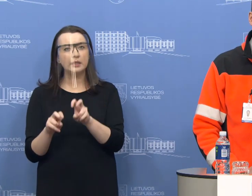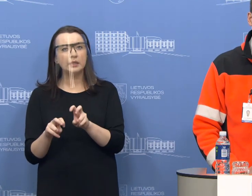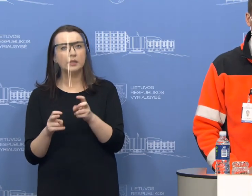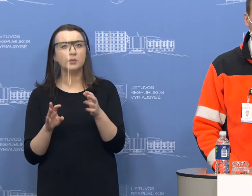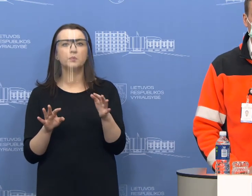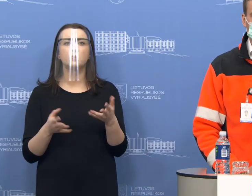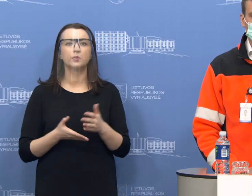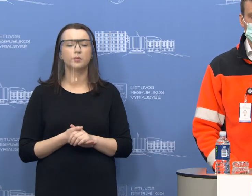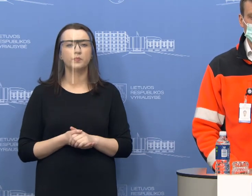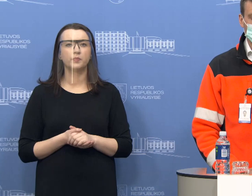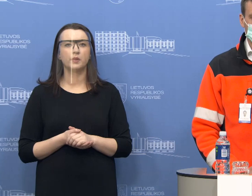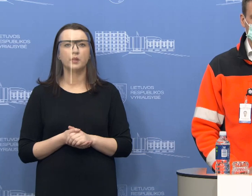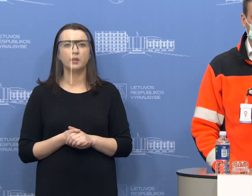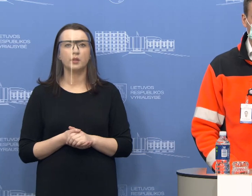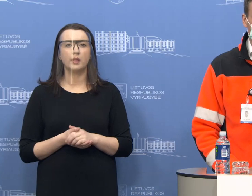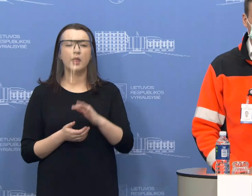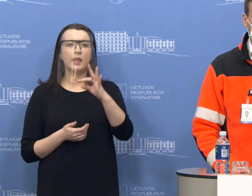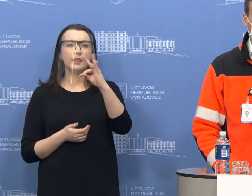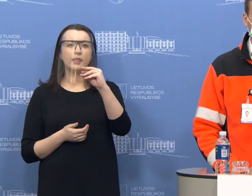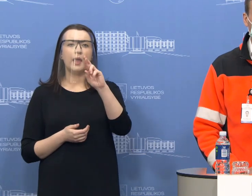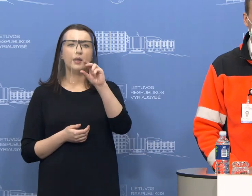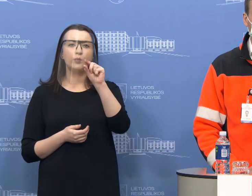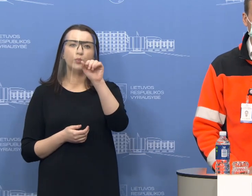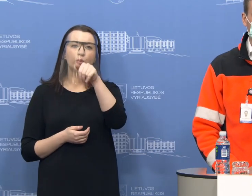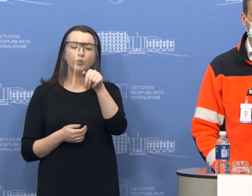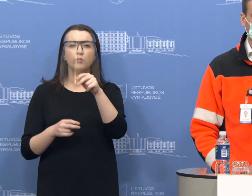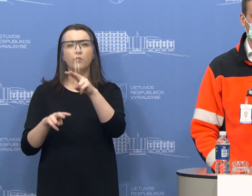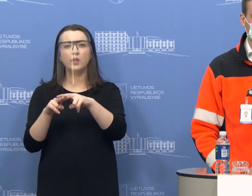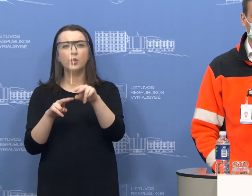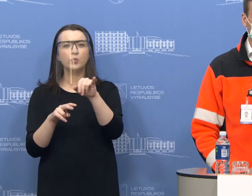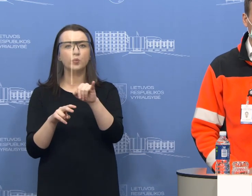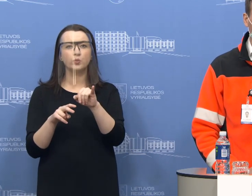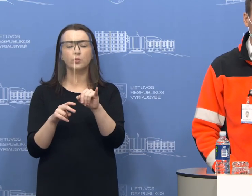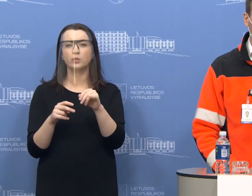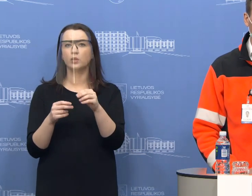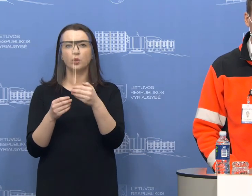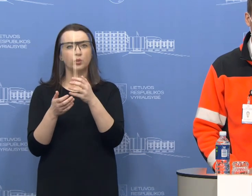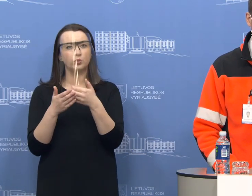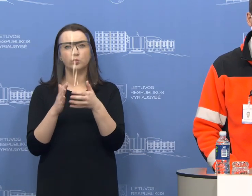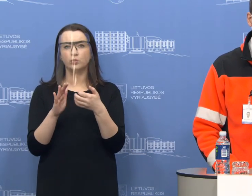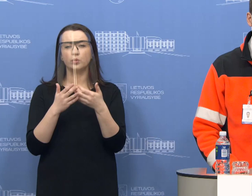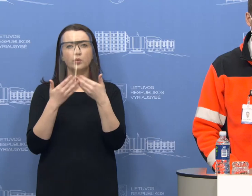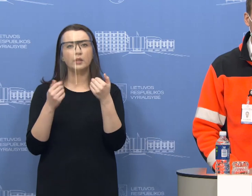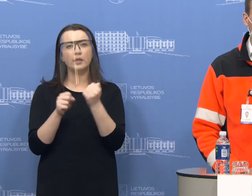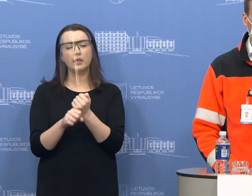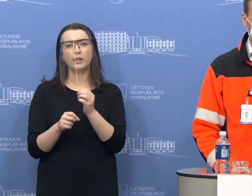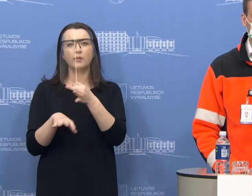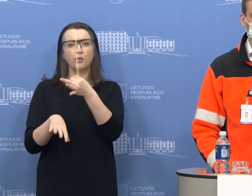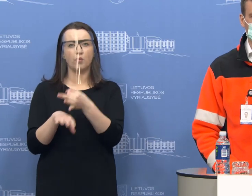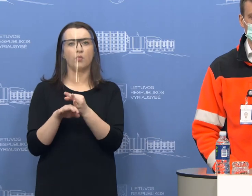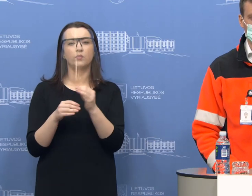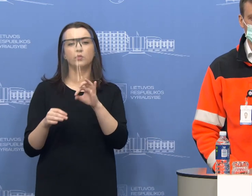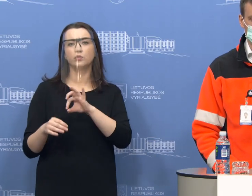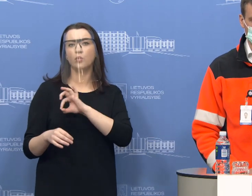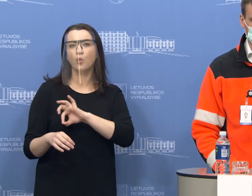Na, negalėčiau taip sakyti, kad terpių trūksta. ne, turbūt reikia racionaliai naudoti visus išteklius, įskaitant